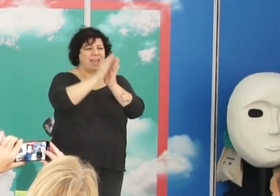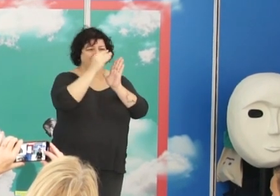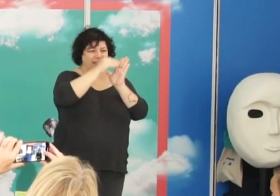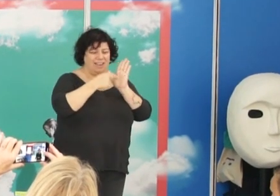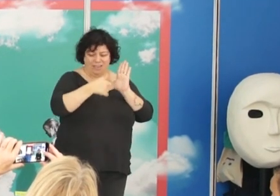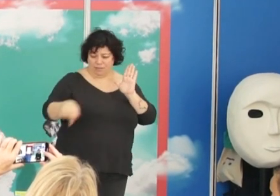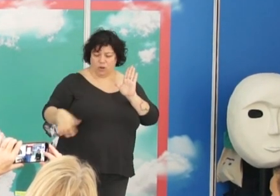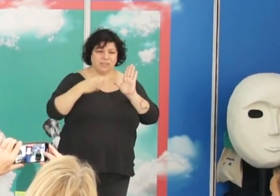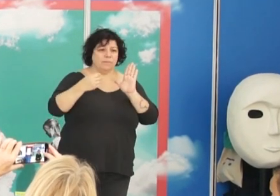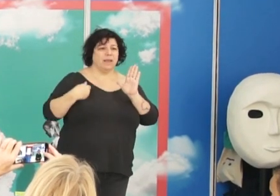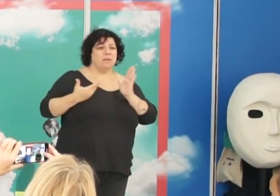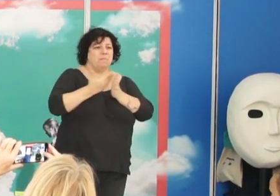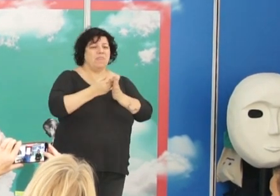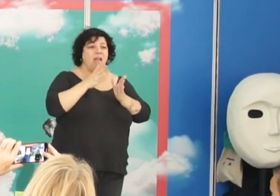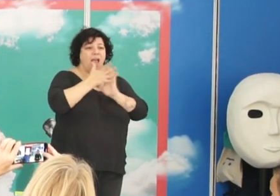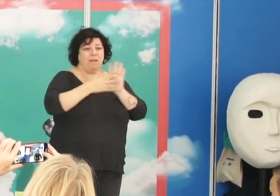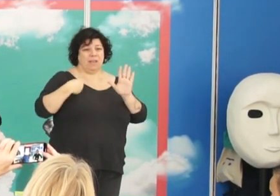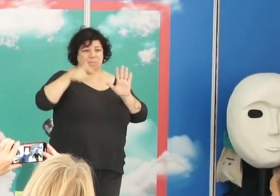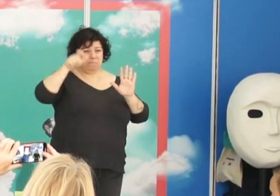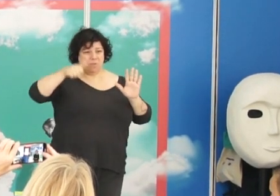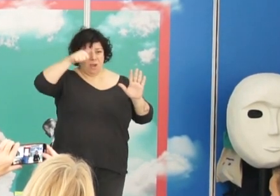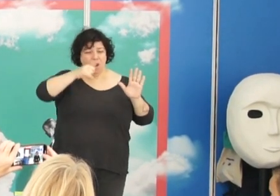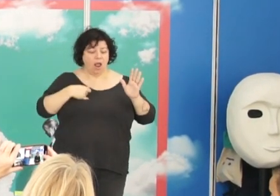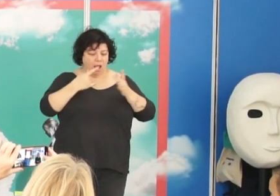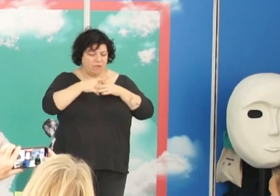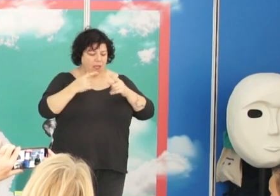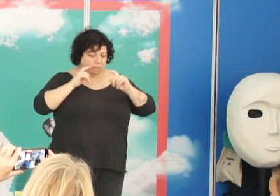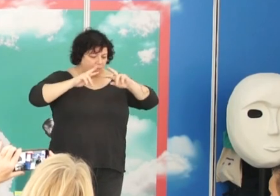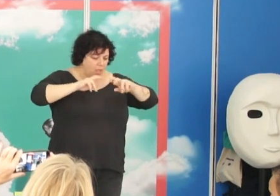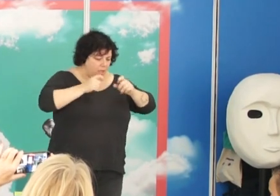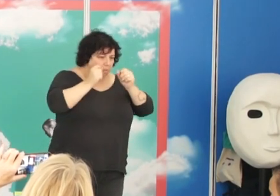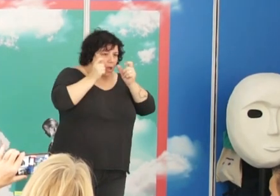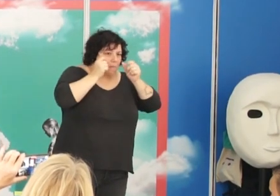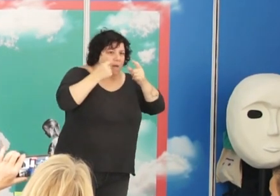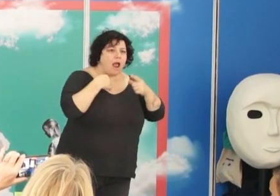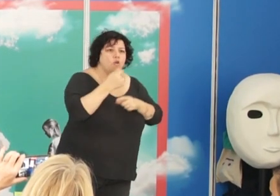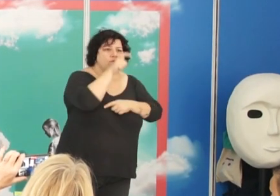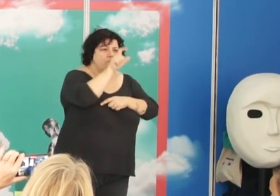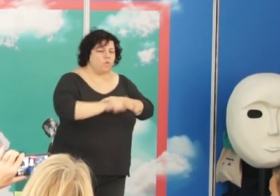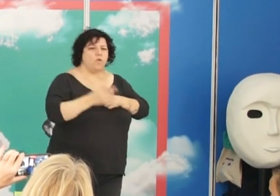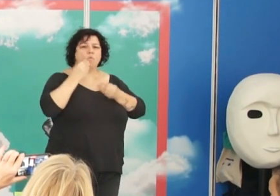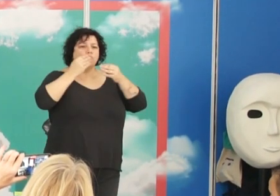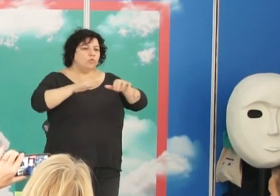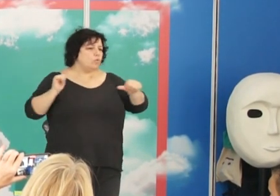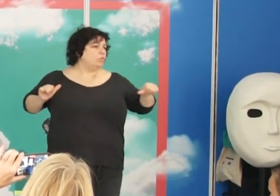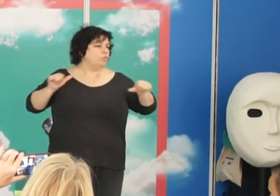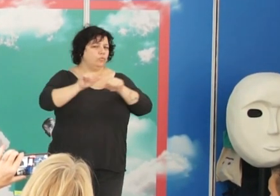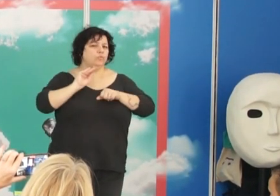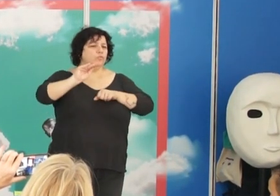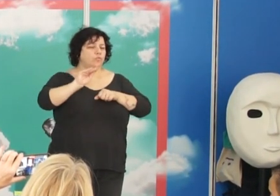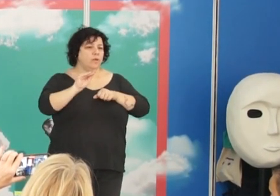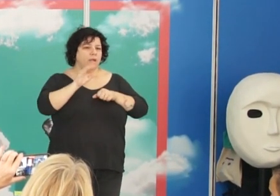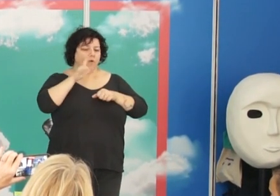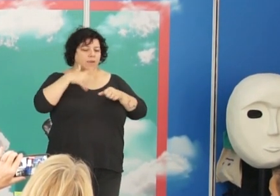Siempre que me piden que hable de Pío del Río Ortega, acabo descubriendo algo más sobre su figura, su historia y su trayectoria. Y